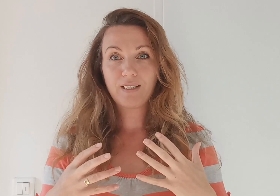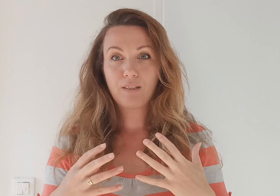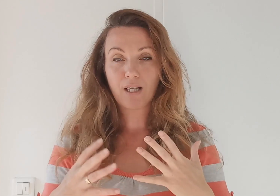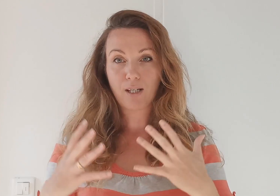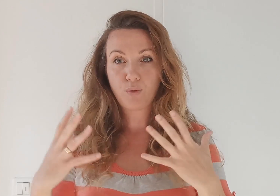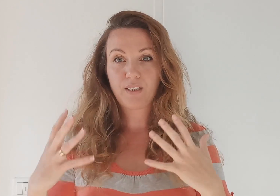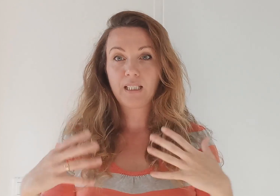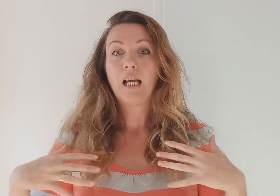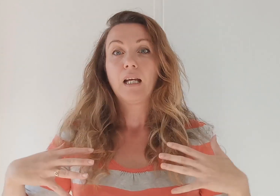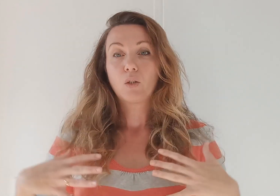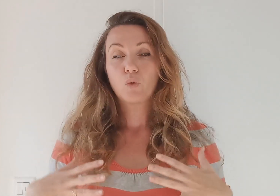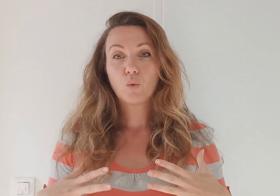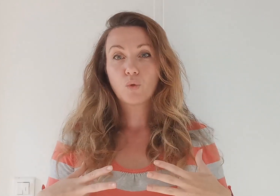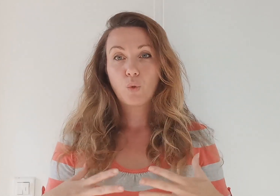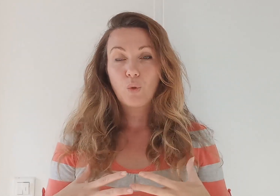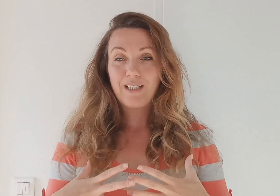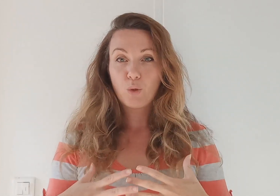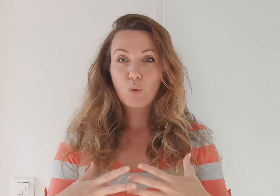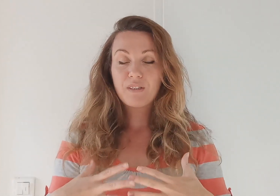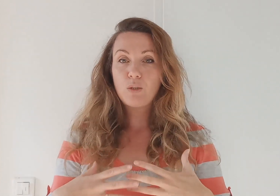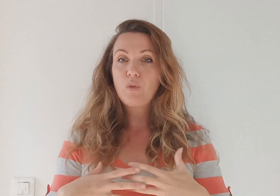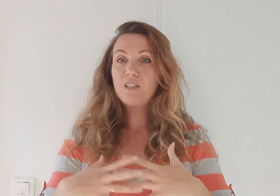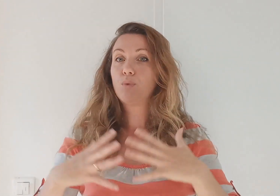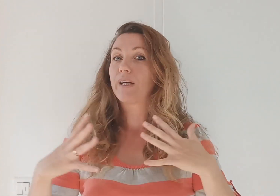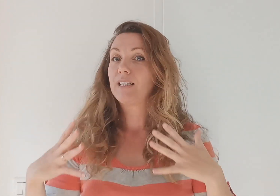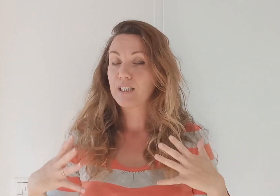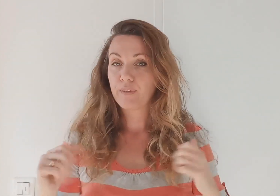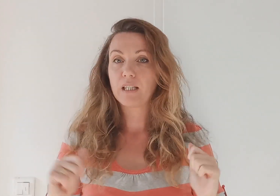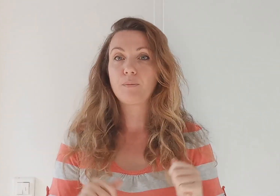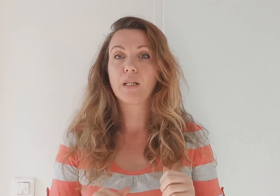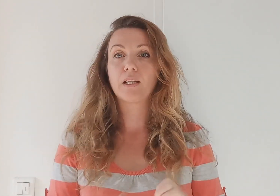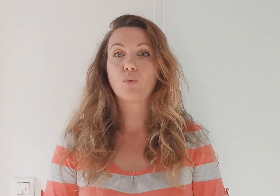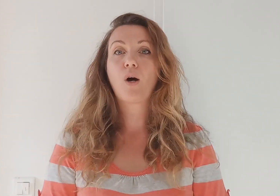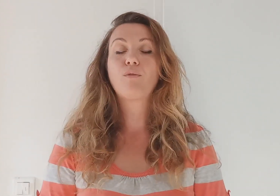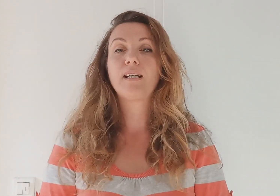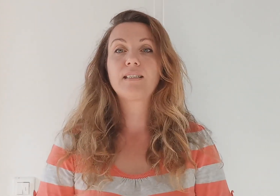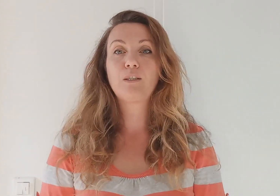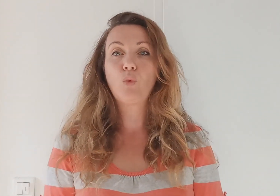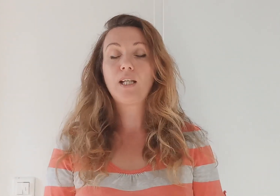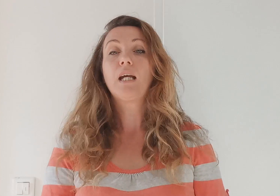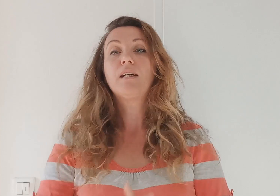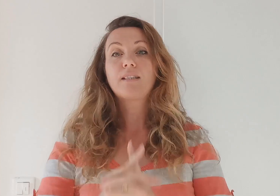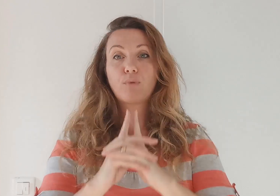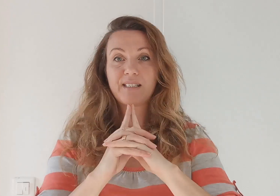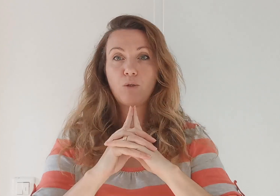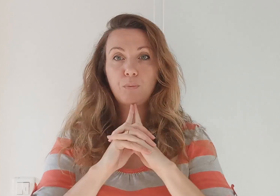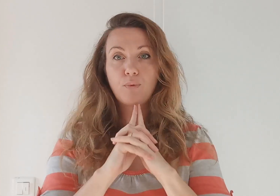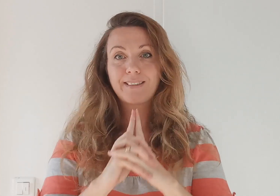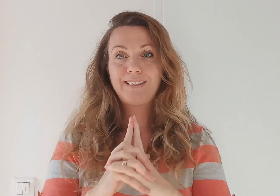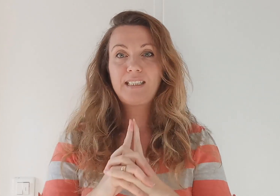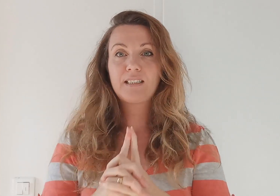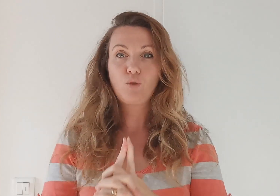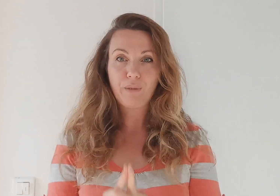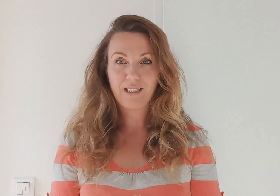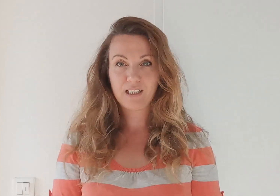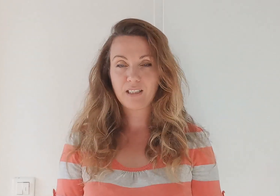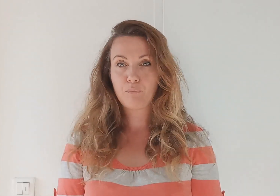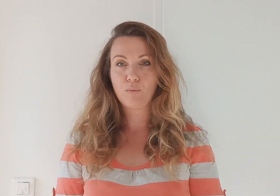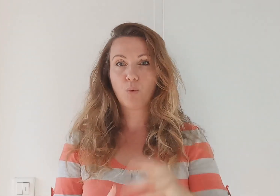aider à lutter contre les rhumes sinusites pour aider la sphère respiratoire, on va aller stimuler cette fois-ci le point 10 du méridien des poumons,